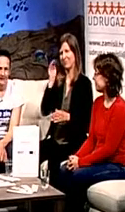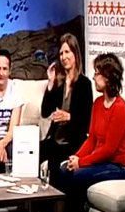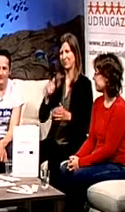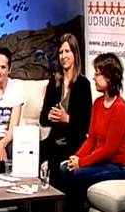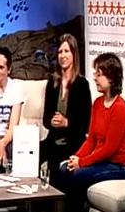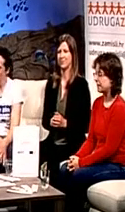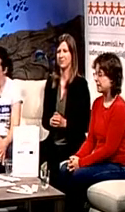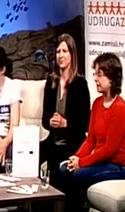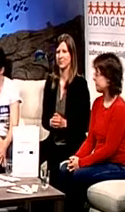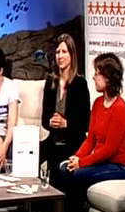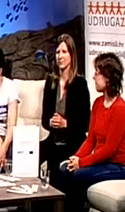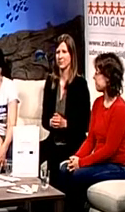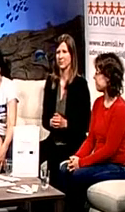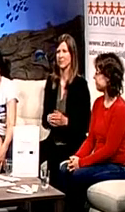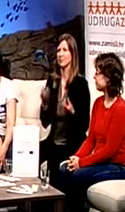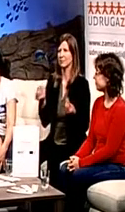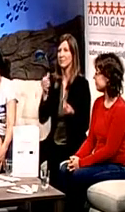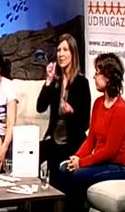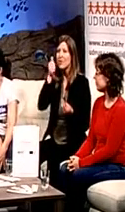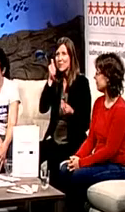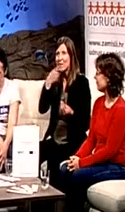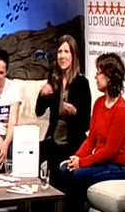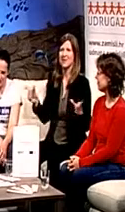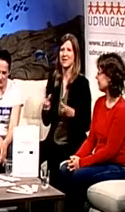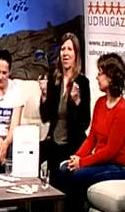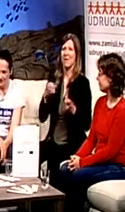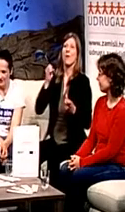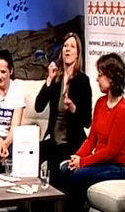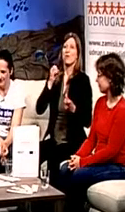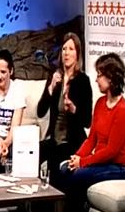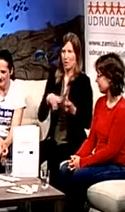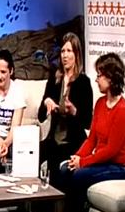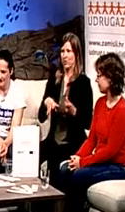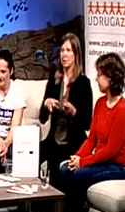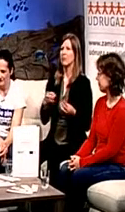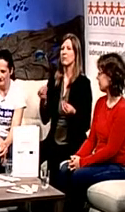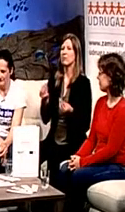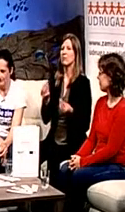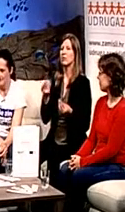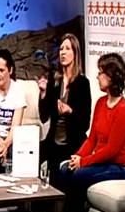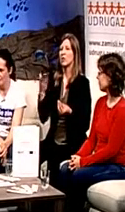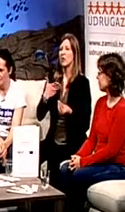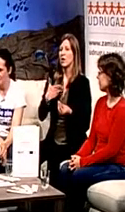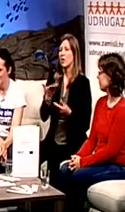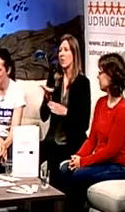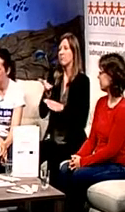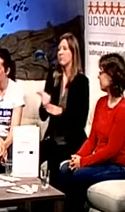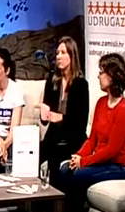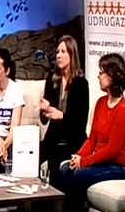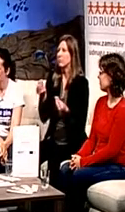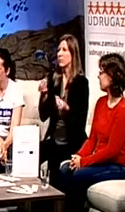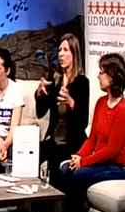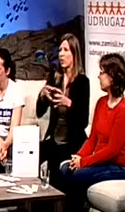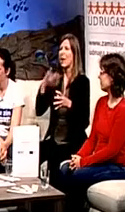Dakle, evo, Gordana, sutra slavimo rođendan. Što bi ti mogla predstaviti kao važne stvari? Što je tu udruga